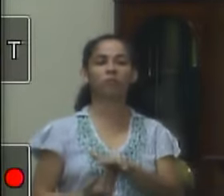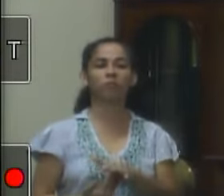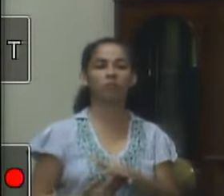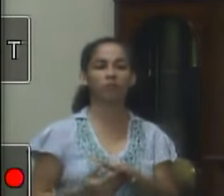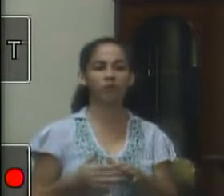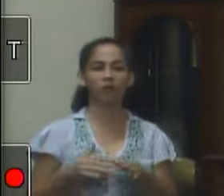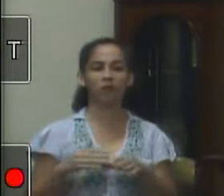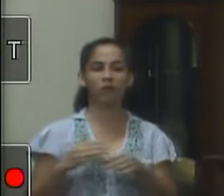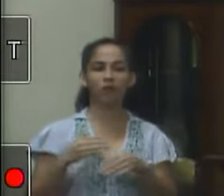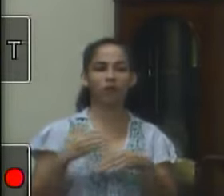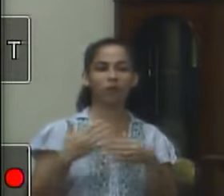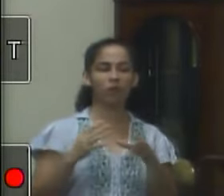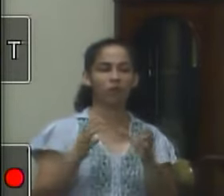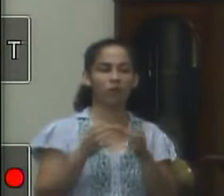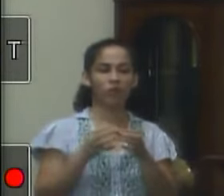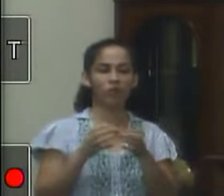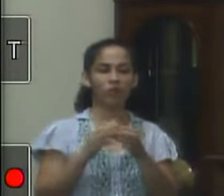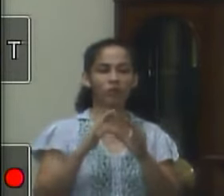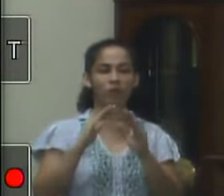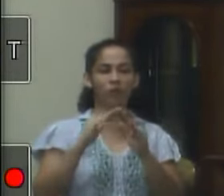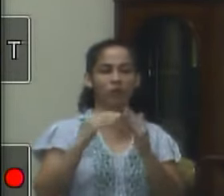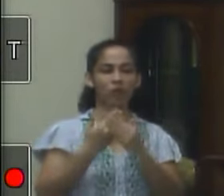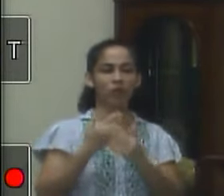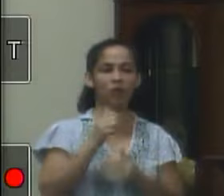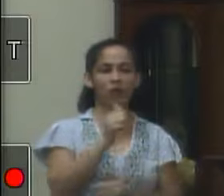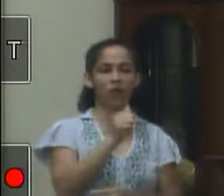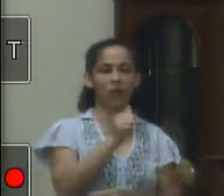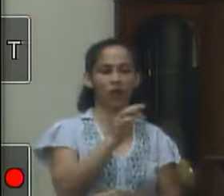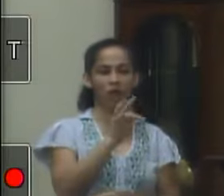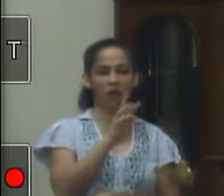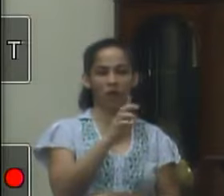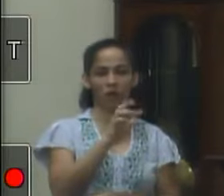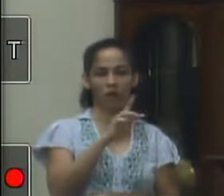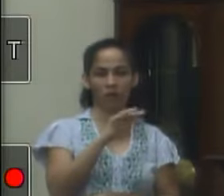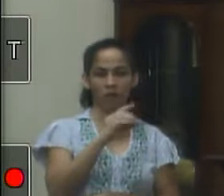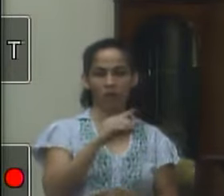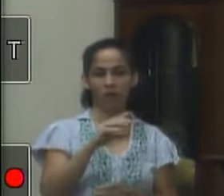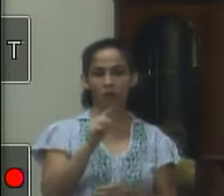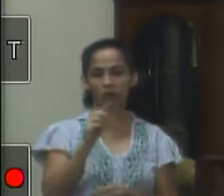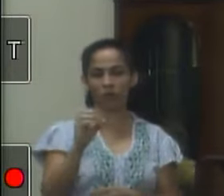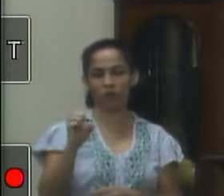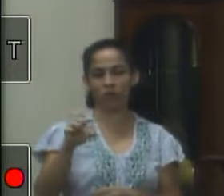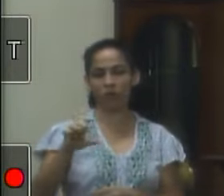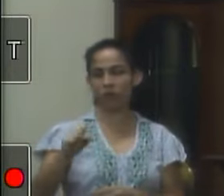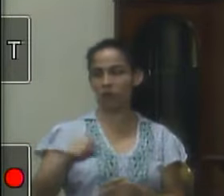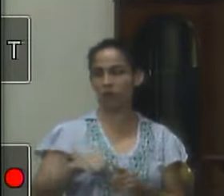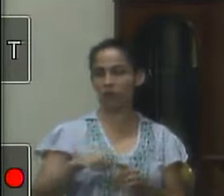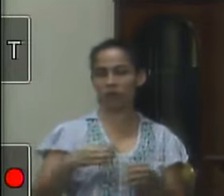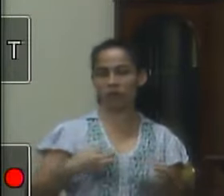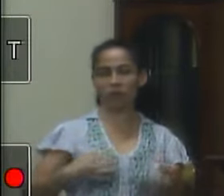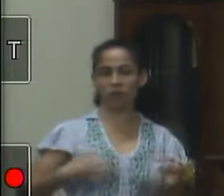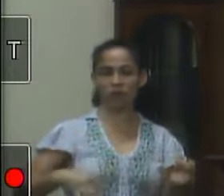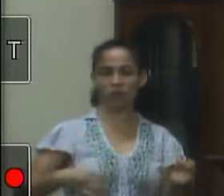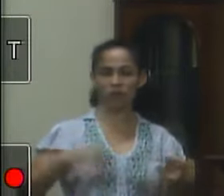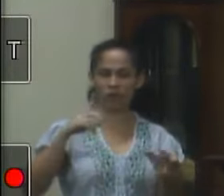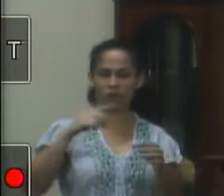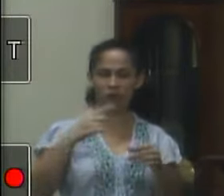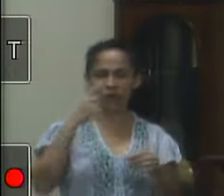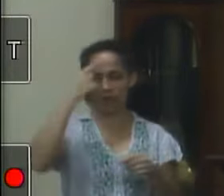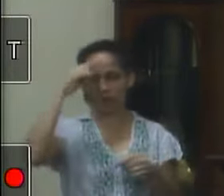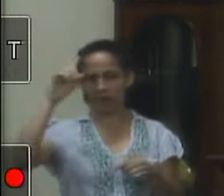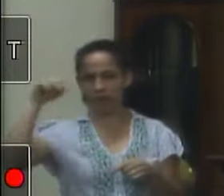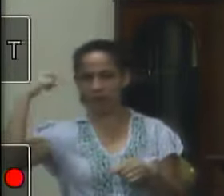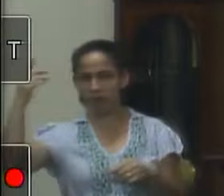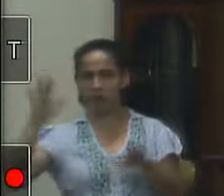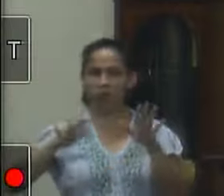confraternização no Colégio Alfredo Gomes no Distrito de Conservatória, aonde nós estamos daqui a uma semana,